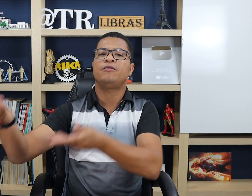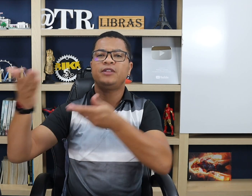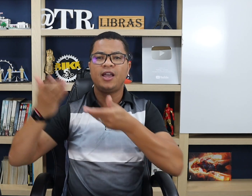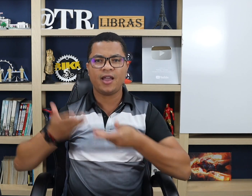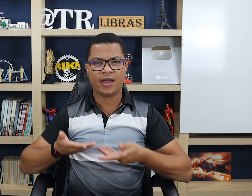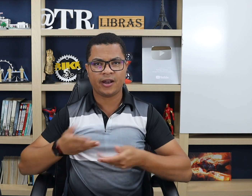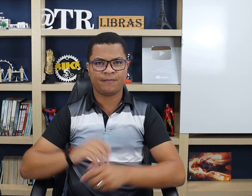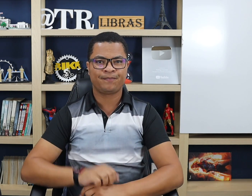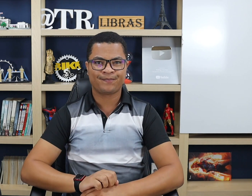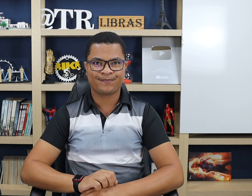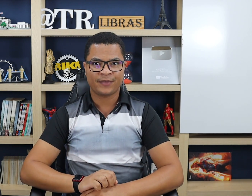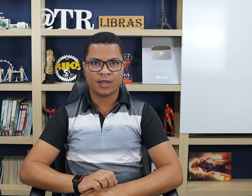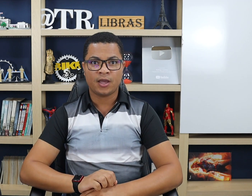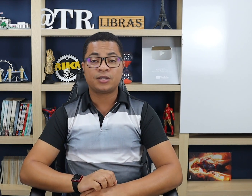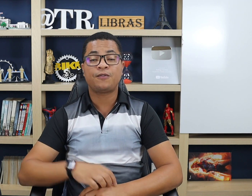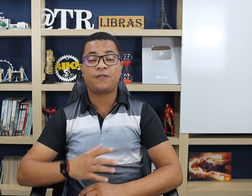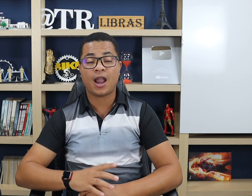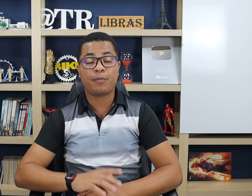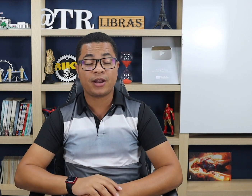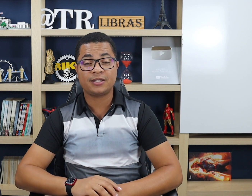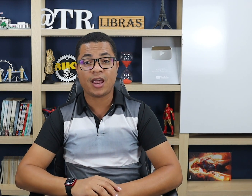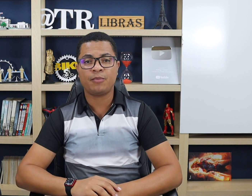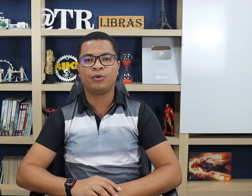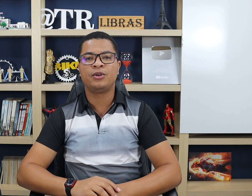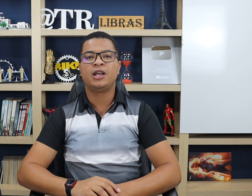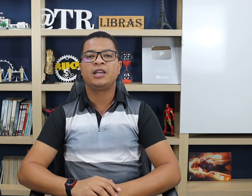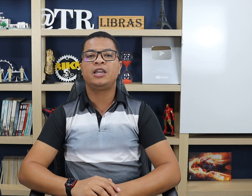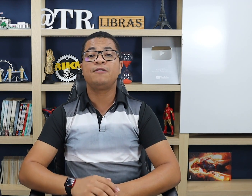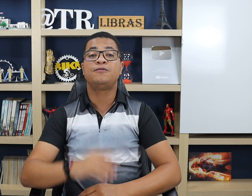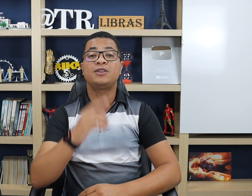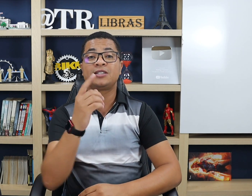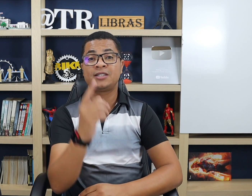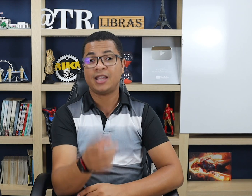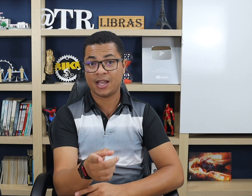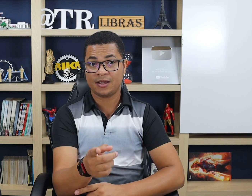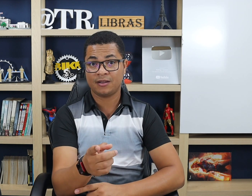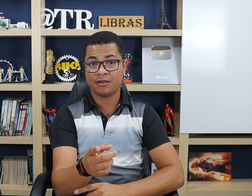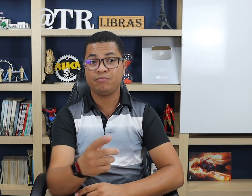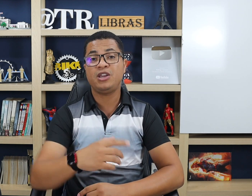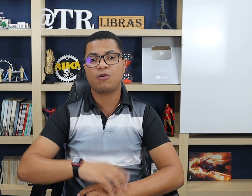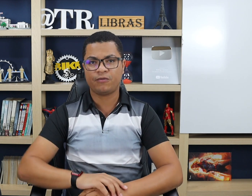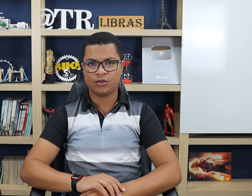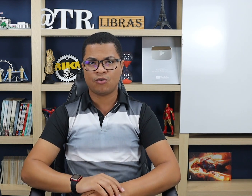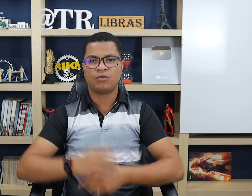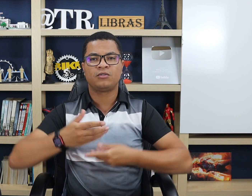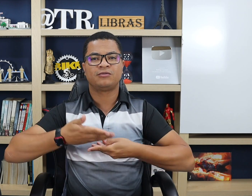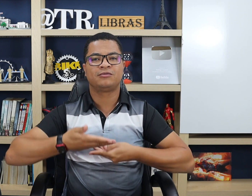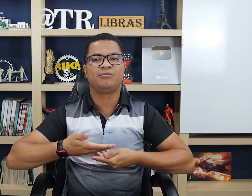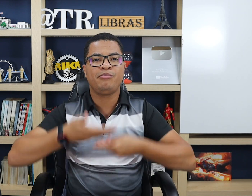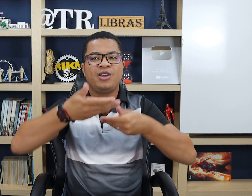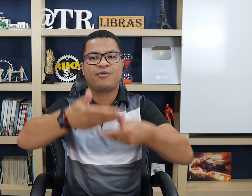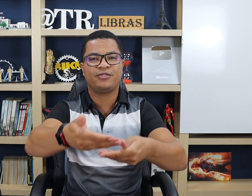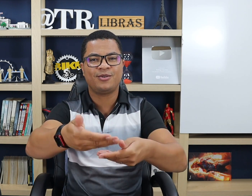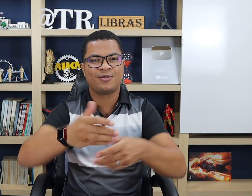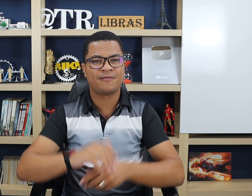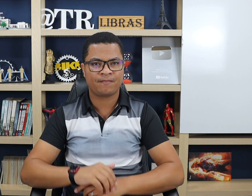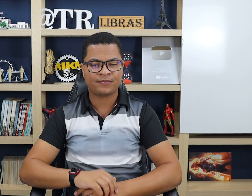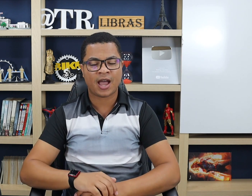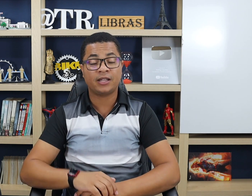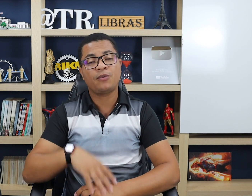convidei ele. Se eu for falar, por exemplo, que você me convidou, me convidou. Tá? Então,